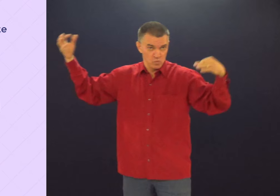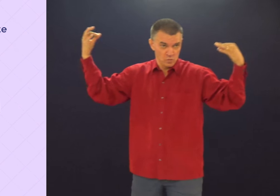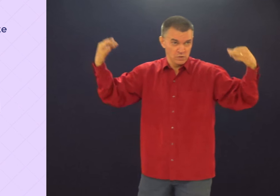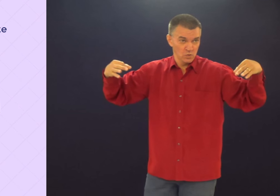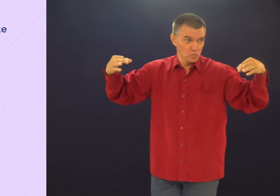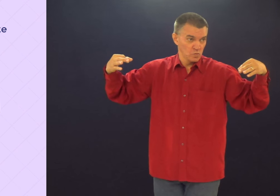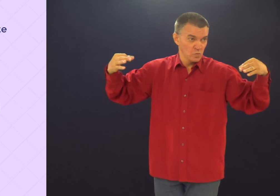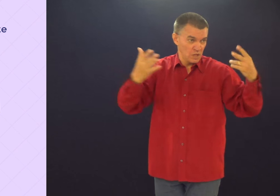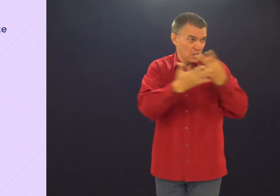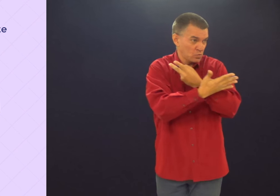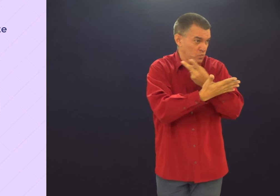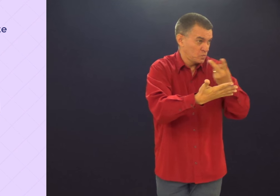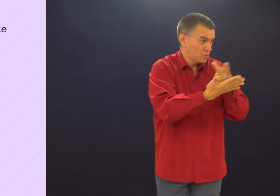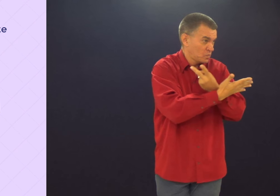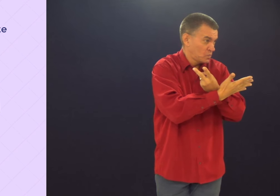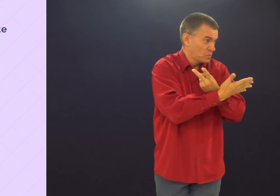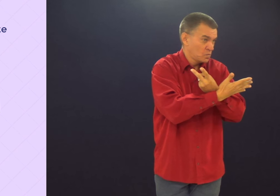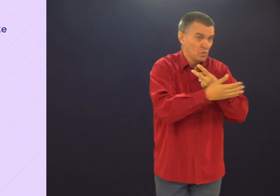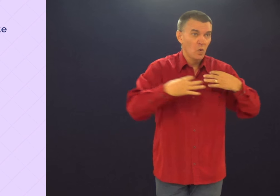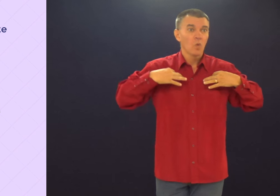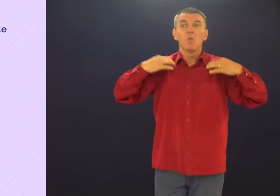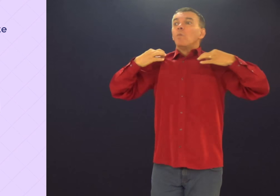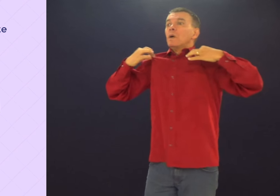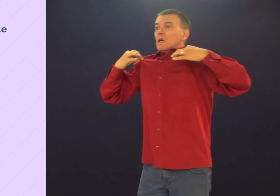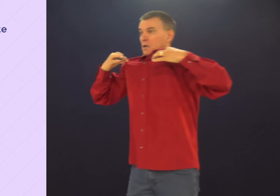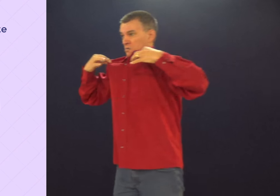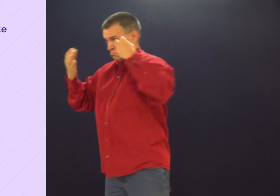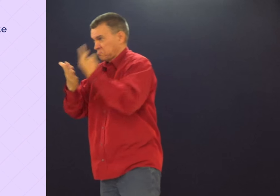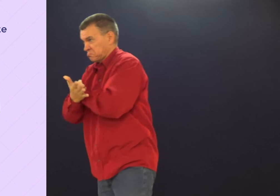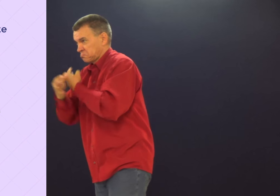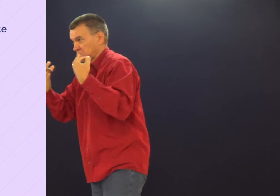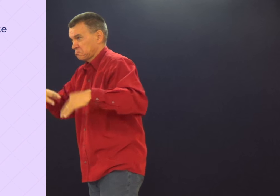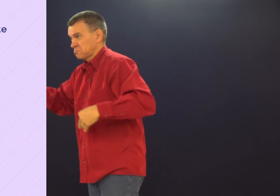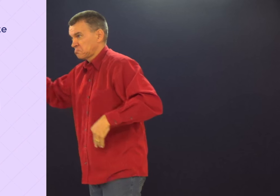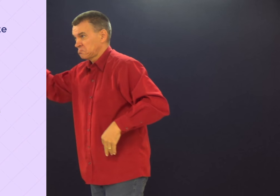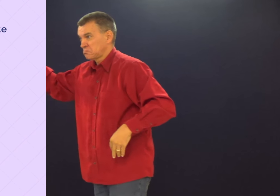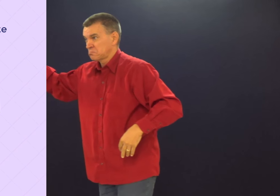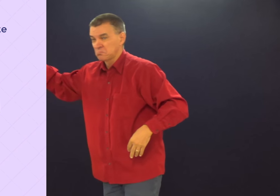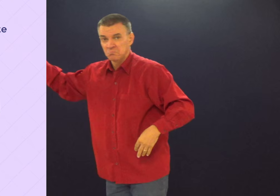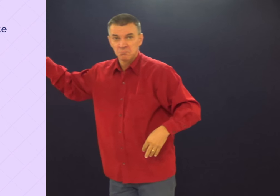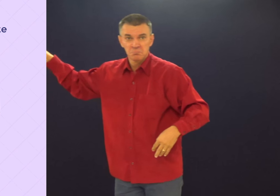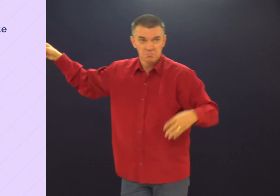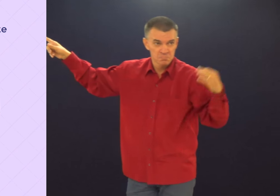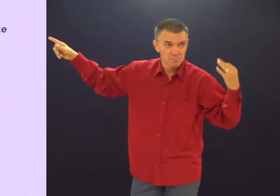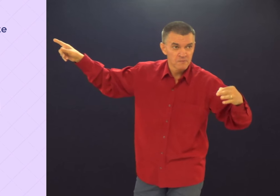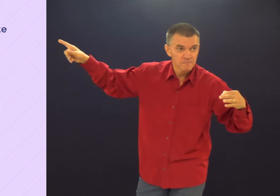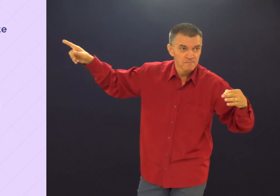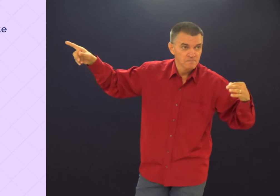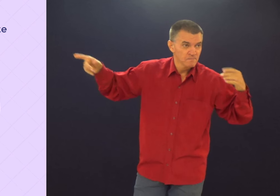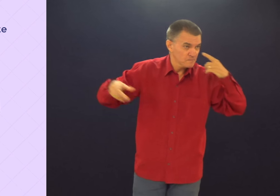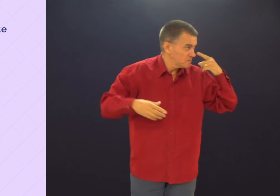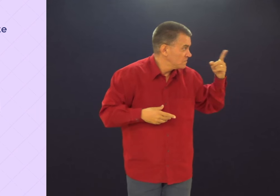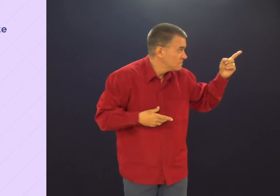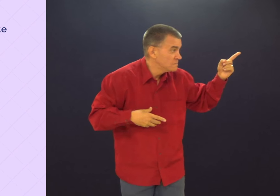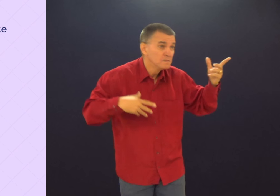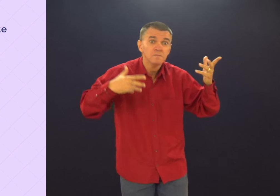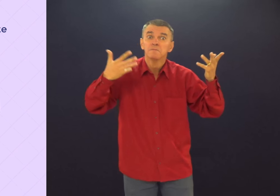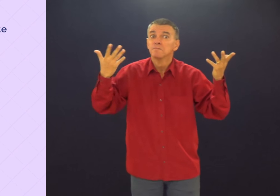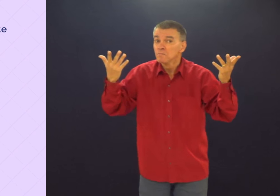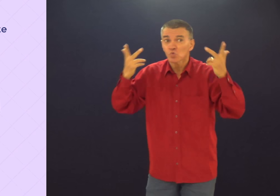Você está bem vestida, certo? Ou errado? Certo? Olha só. A roupa é no lugar? Não, não é no lugar. Você está bem